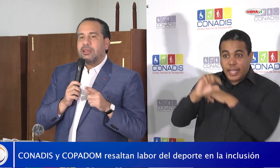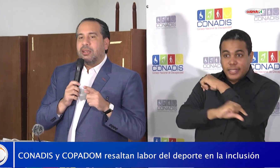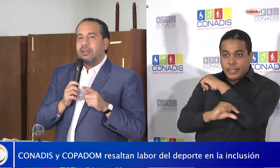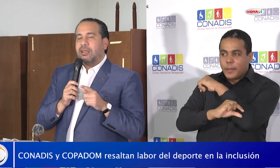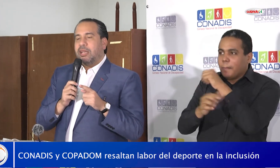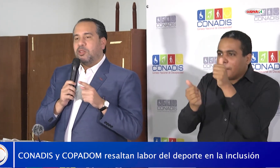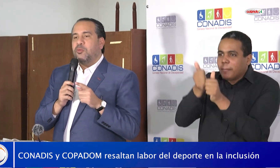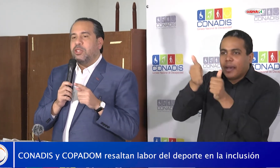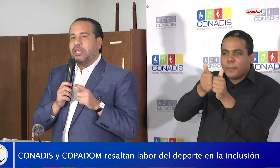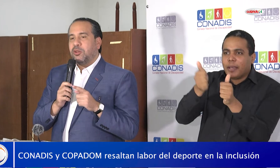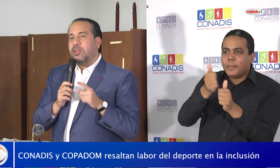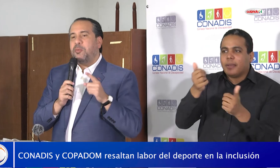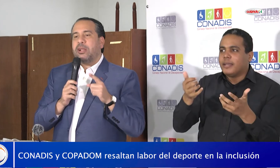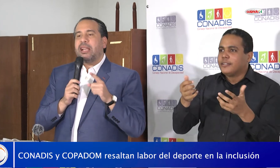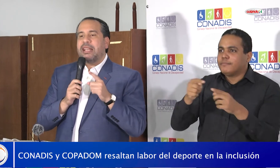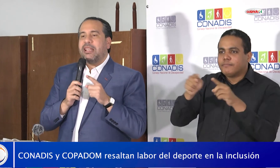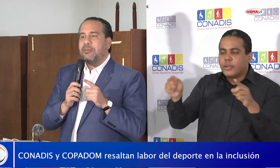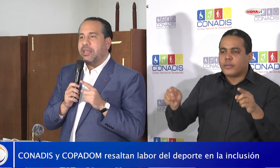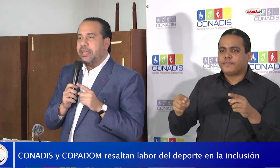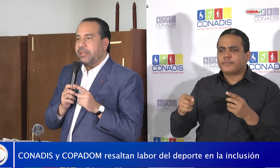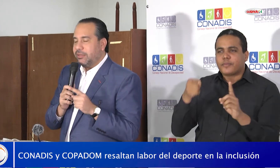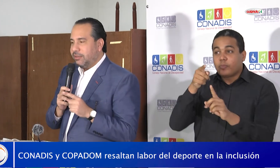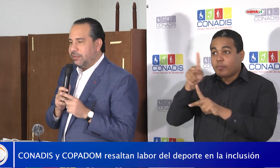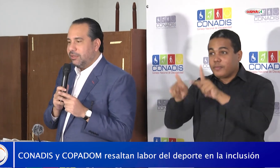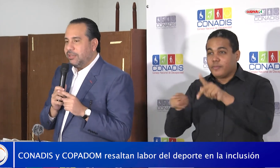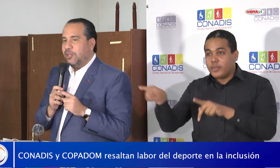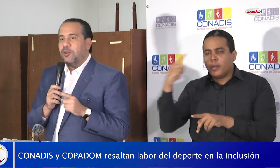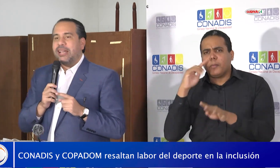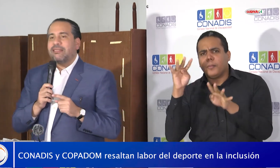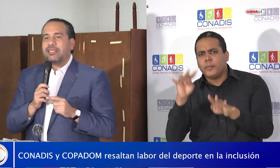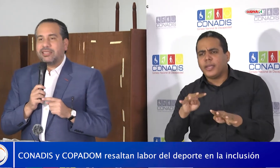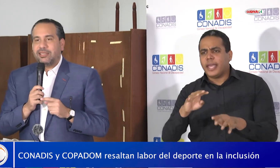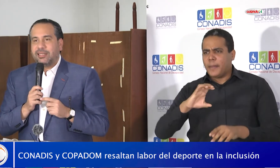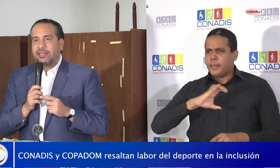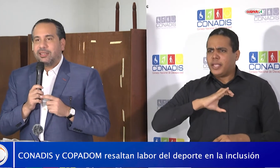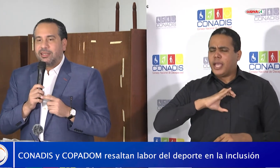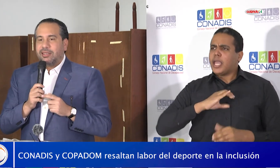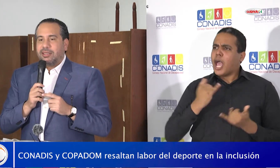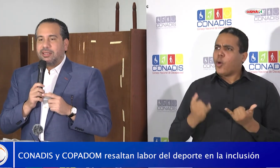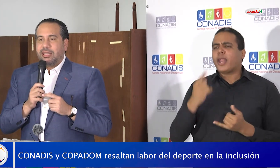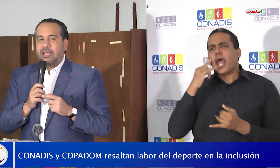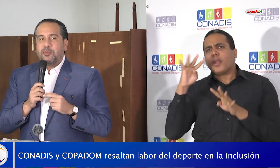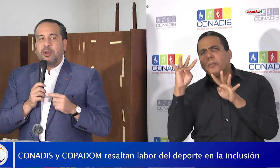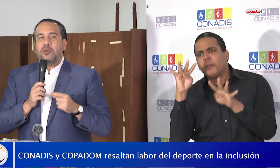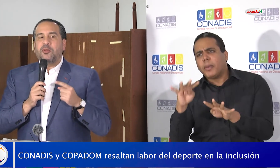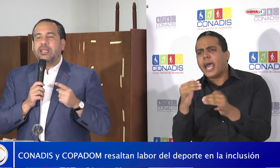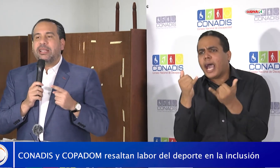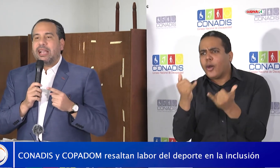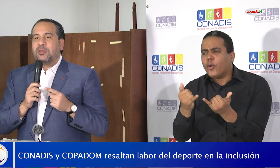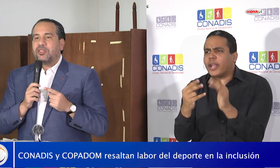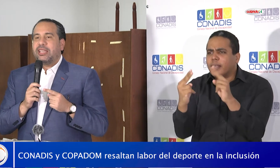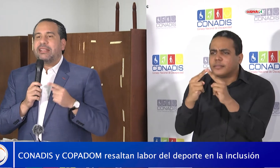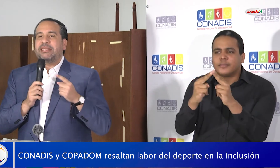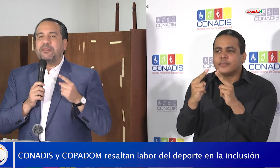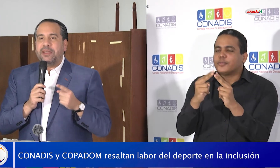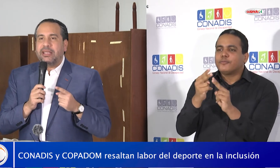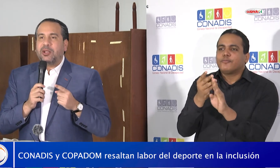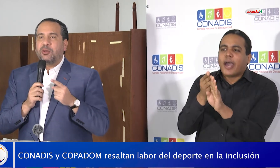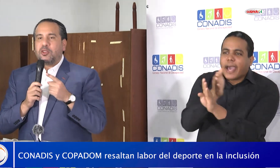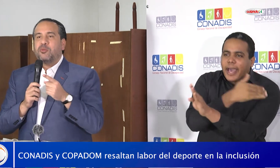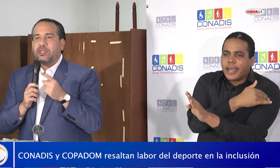estos muchachos, no después que ganan la medalla, sino antes. De que el pueblo dominicano se